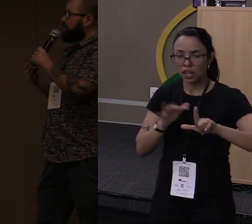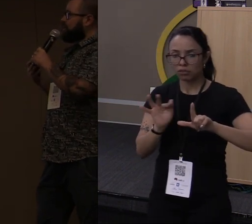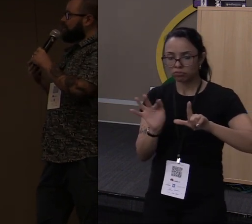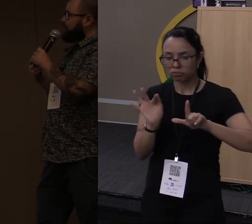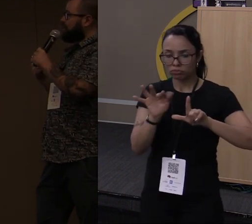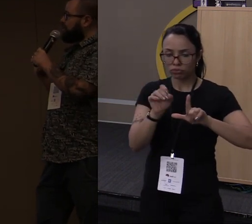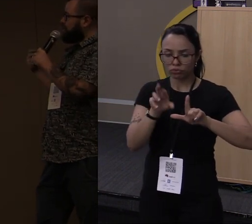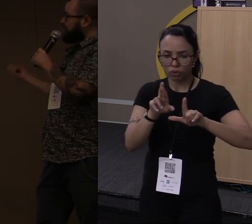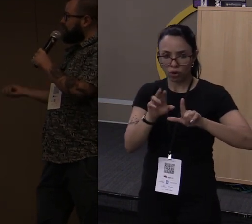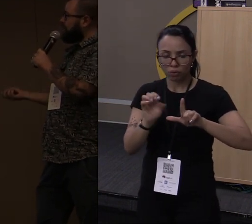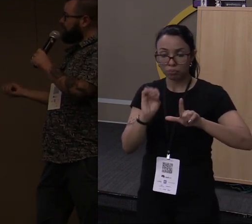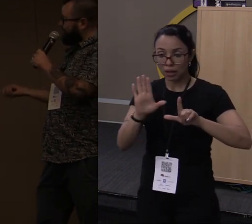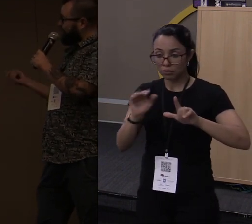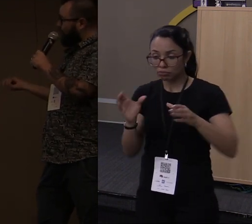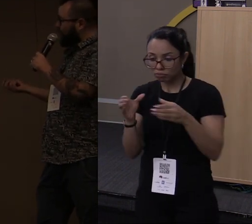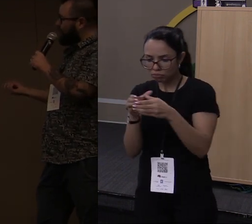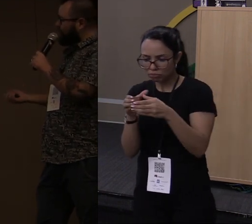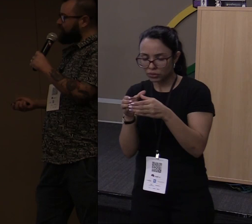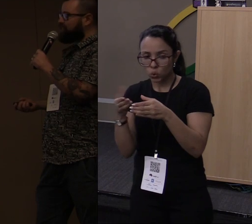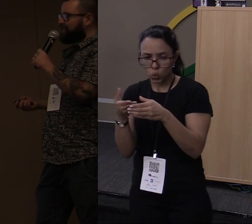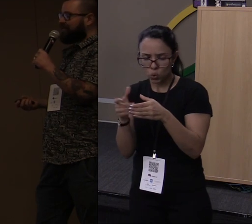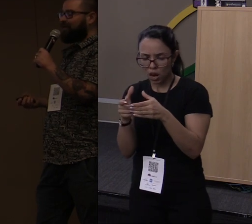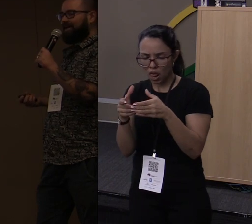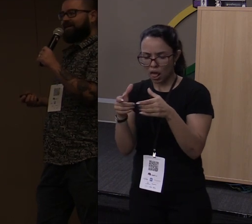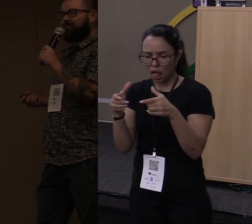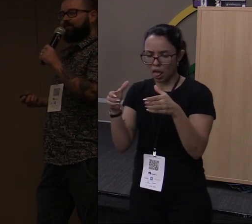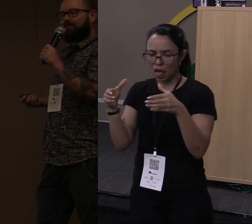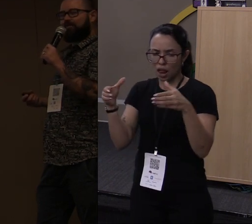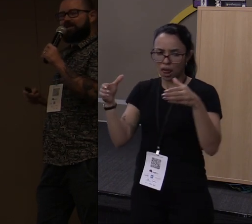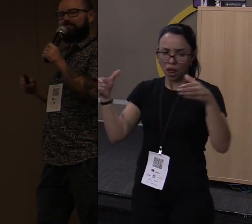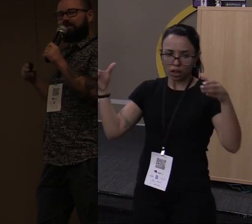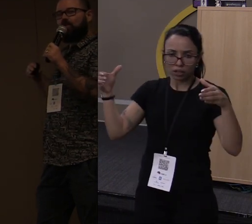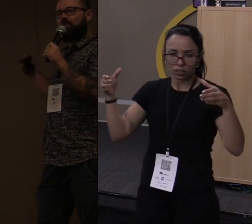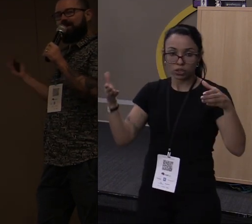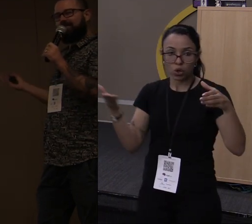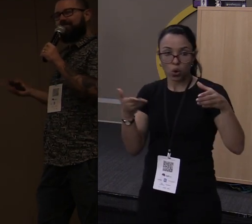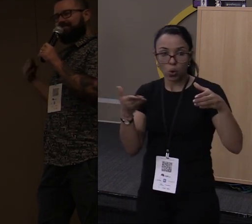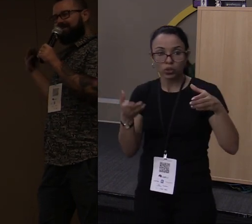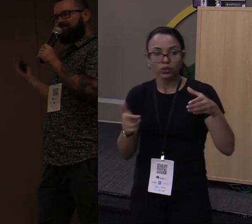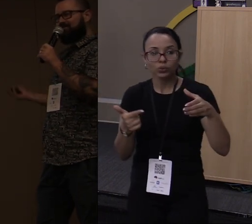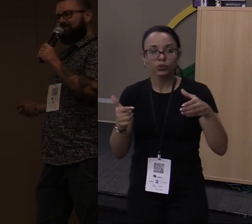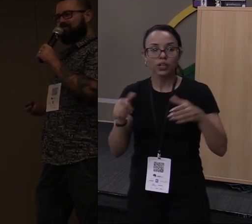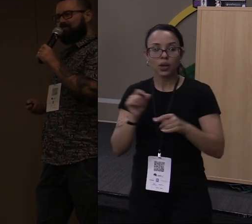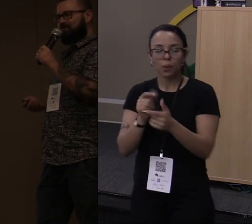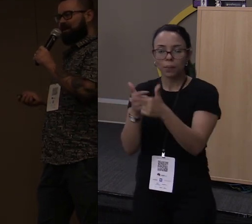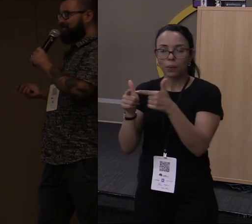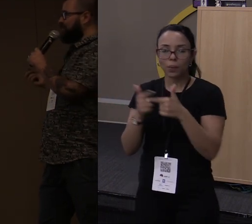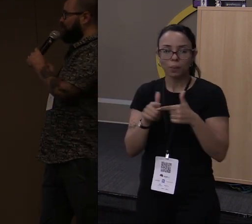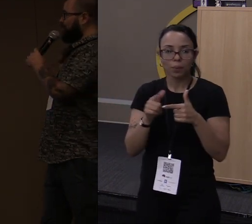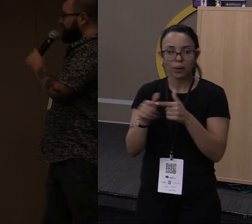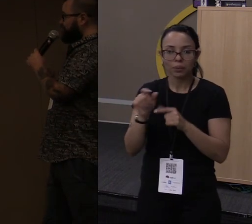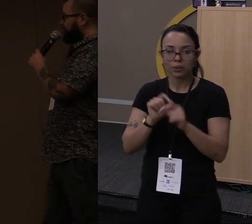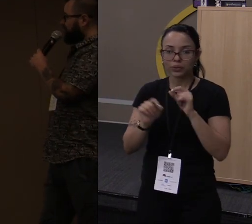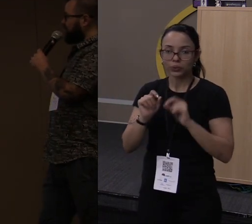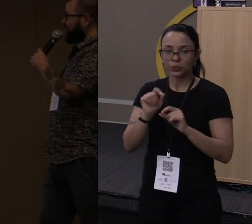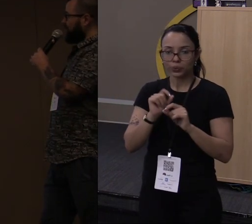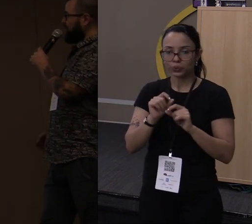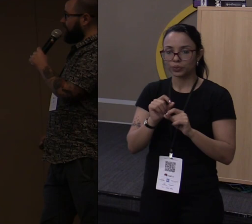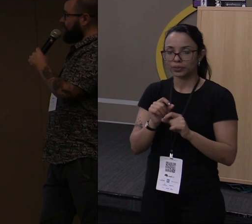e por enquanto a gente ainda não cai naquele problema de ter abandonware dentro do Create.io.